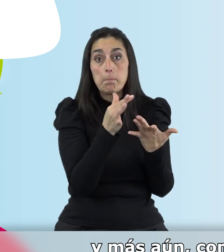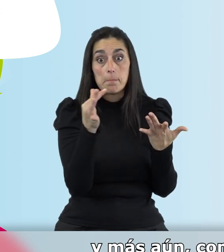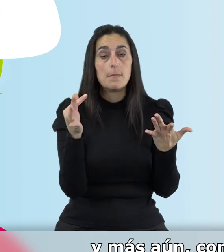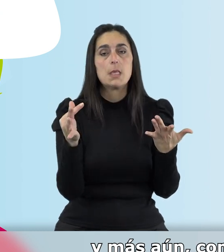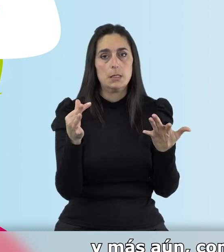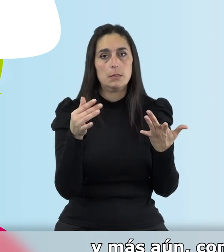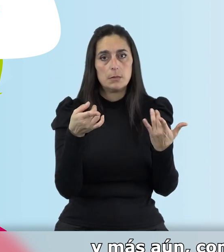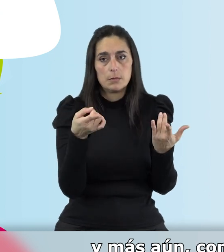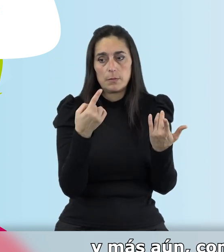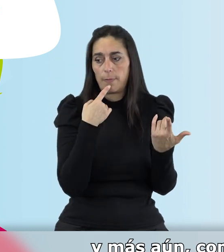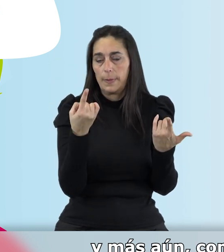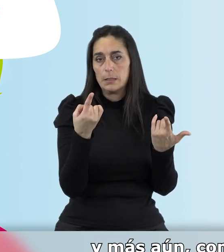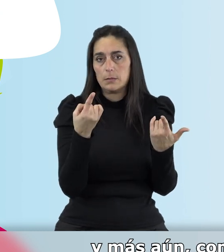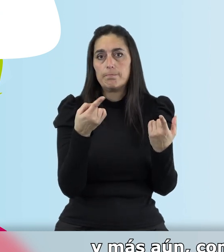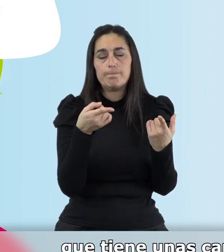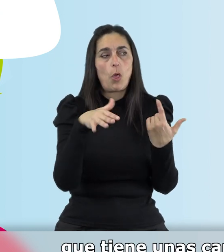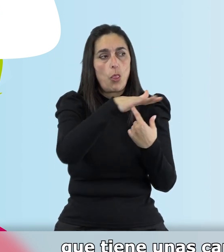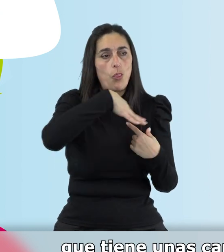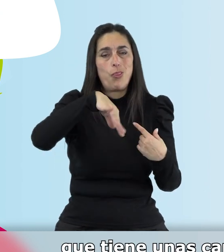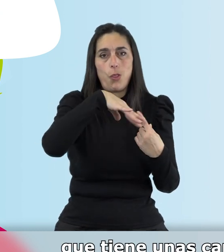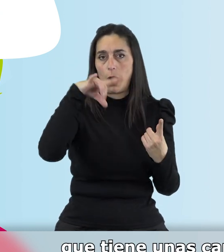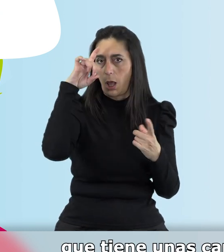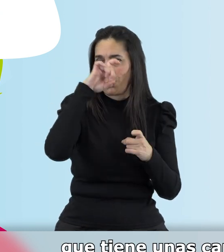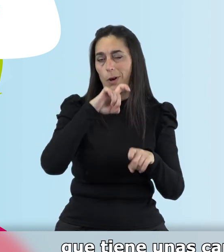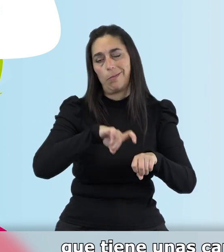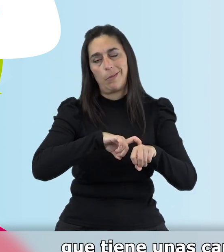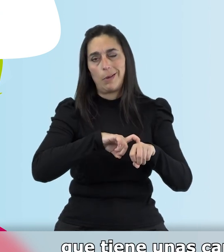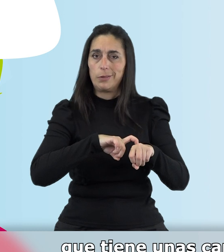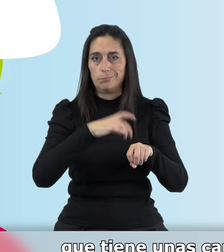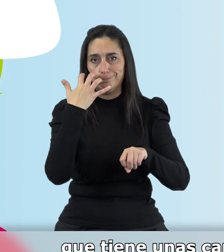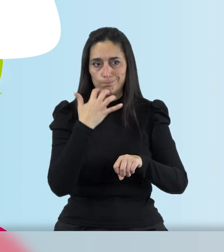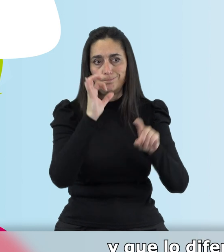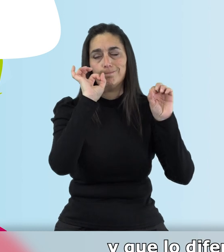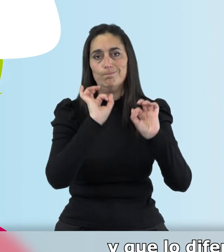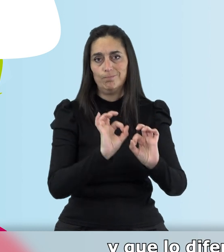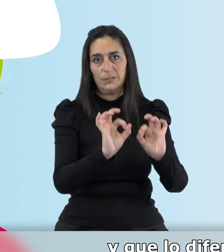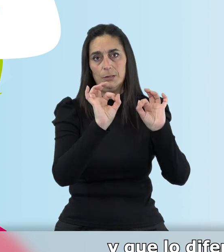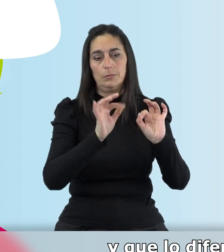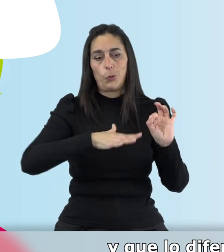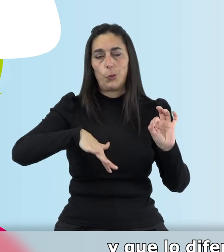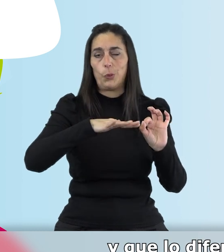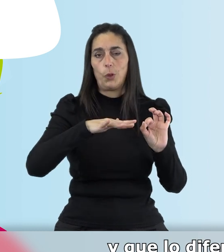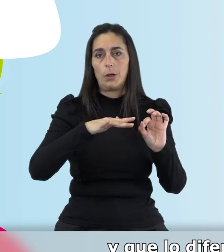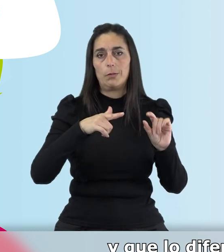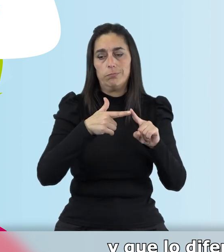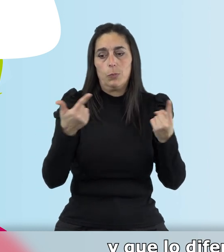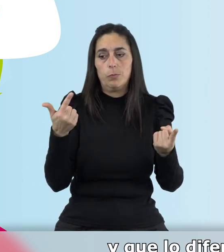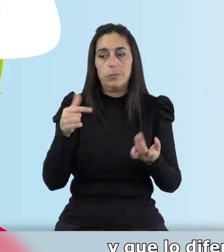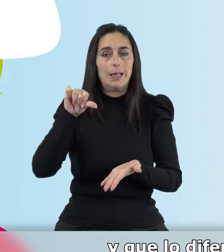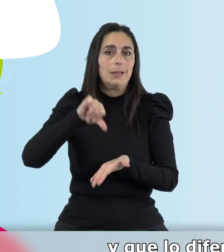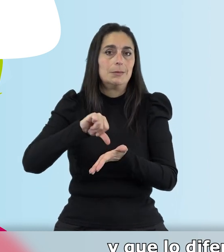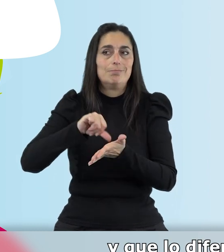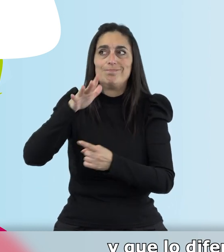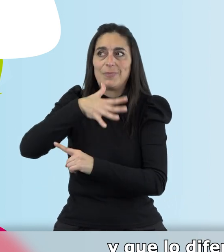más aún, como decía, del medio rural, que tiene unas características muy peculiares y que lo diferencian de